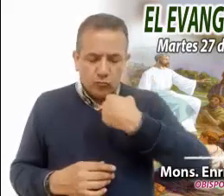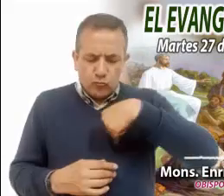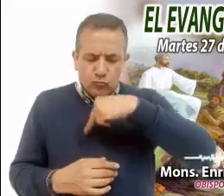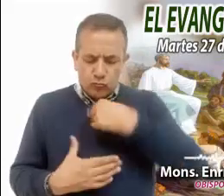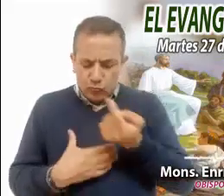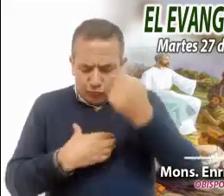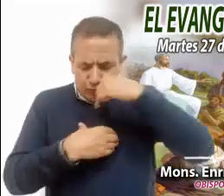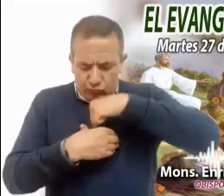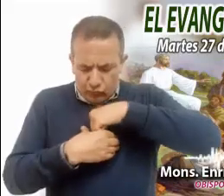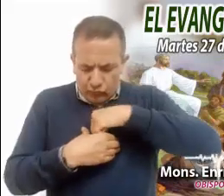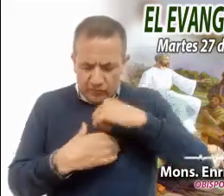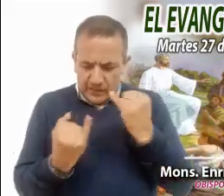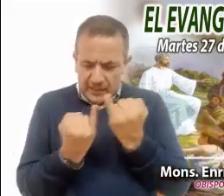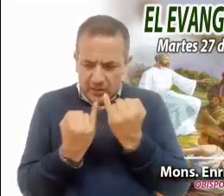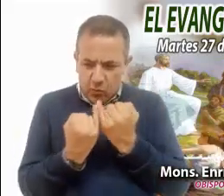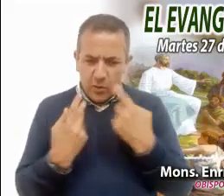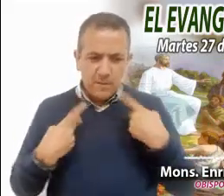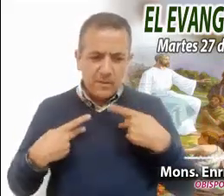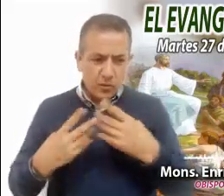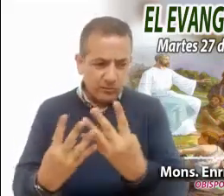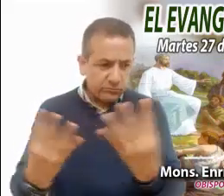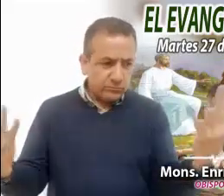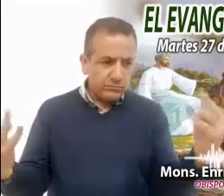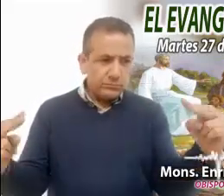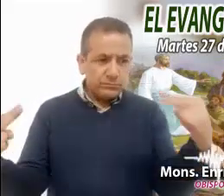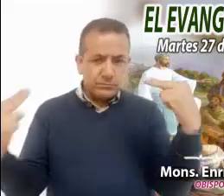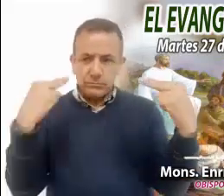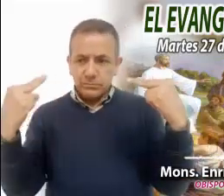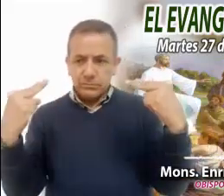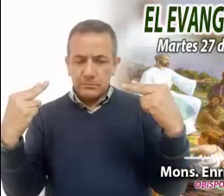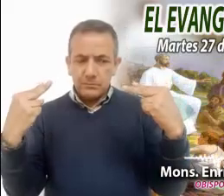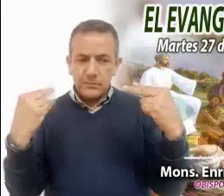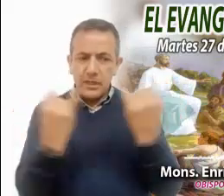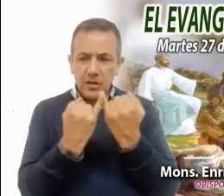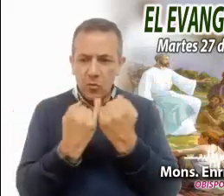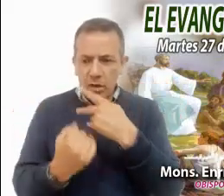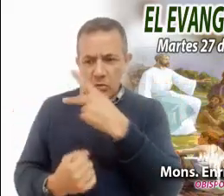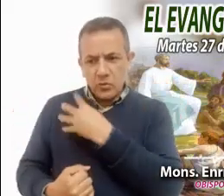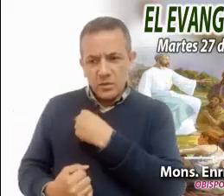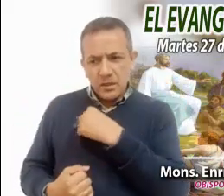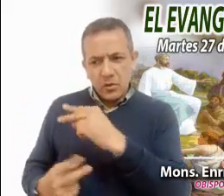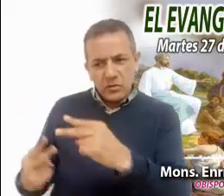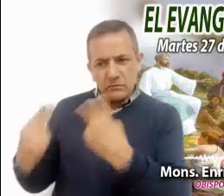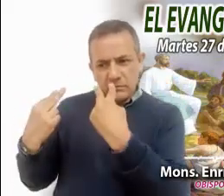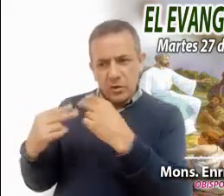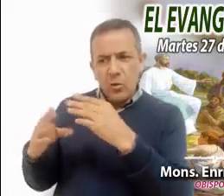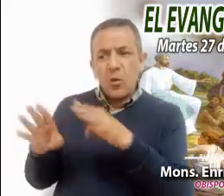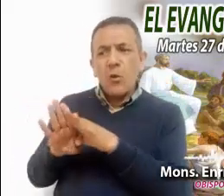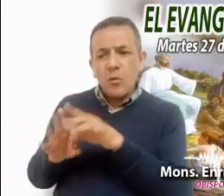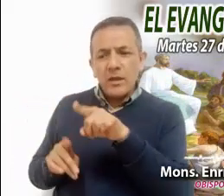con los ojos de los que nos rodean. ¿Cómo te ven tus hijos y qué esperan de ti?